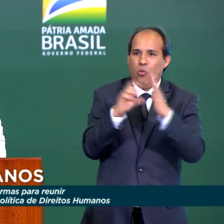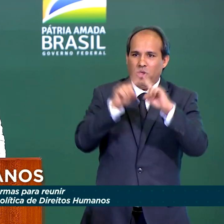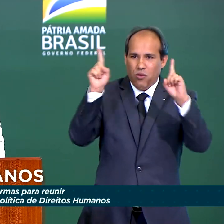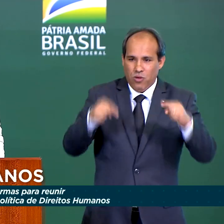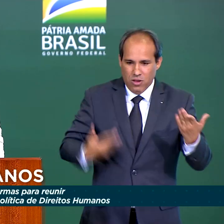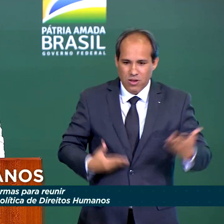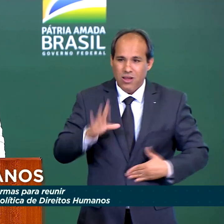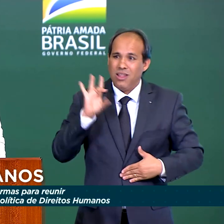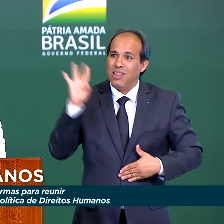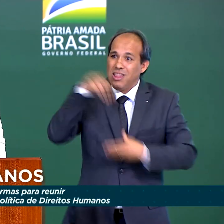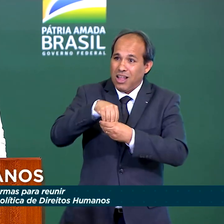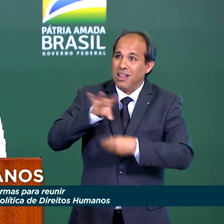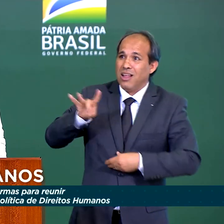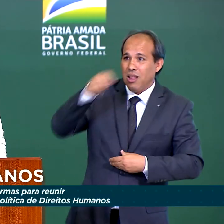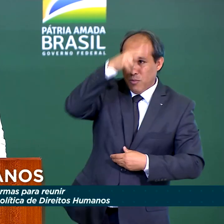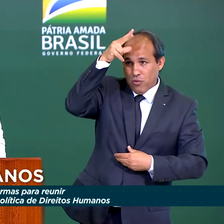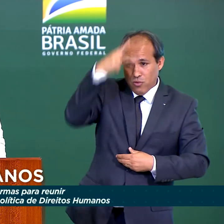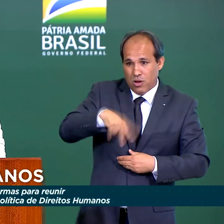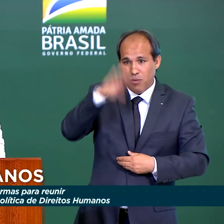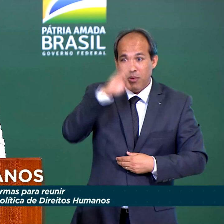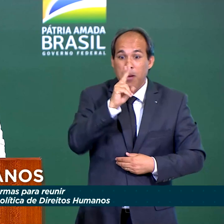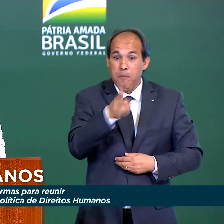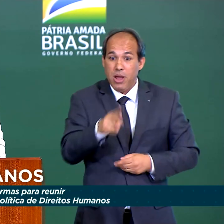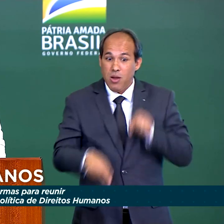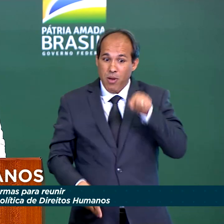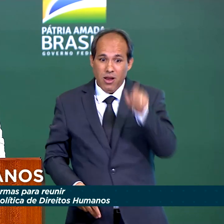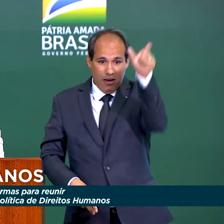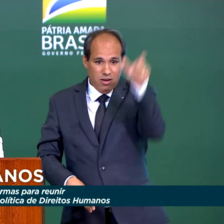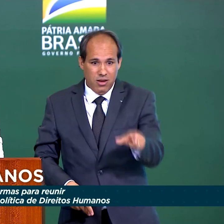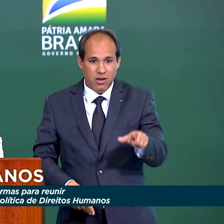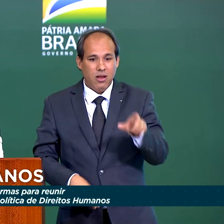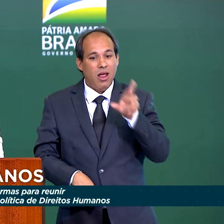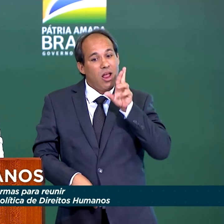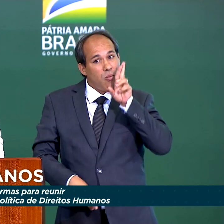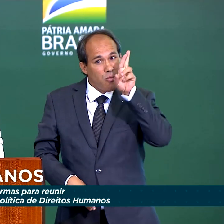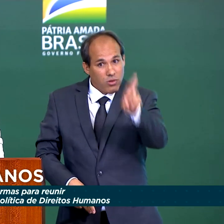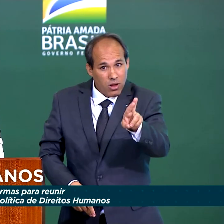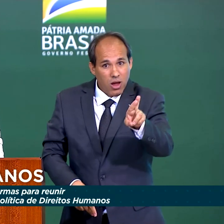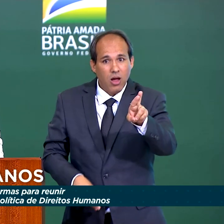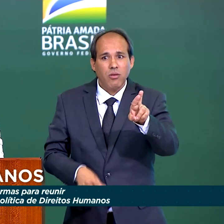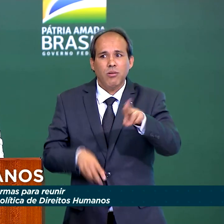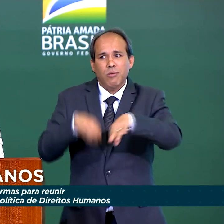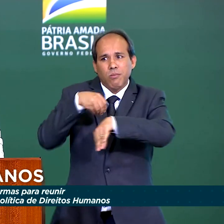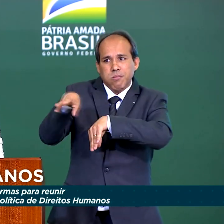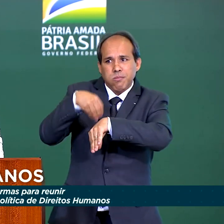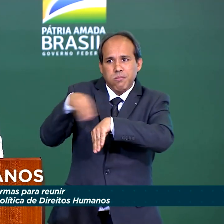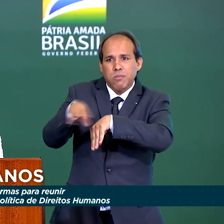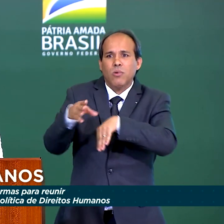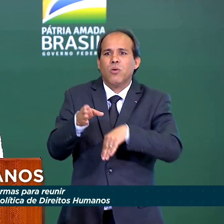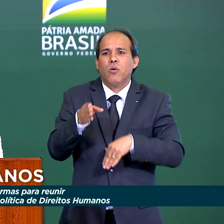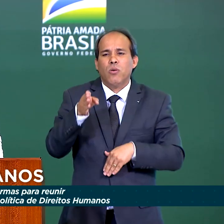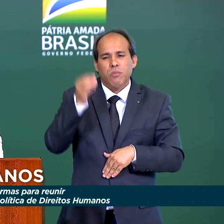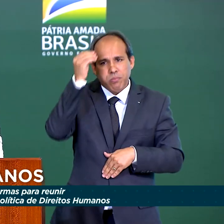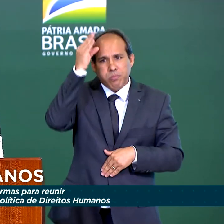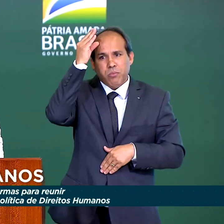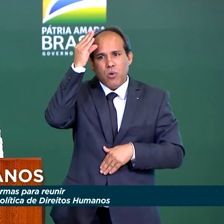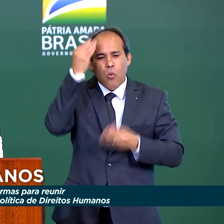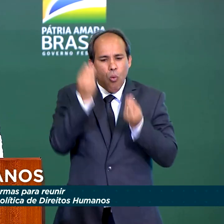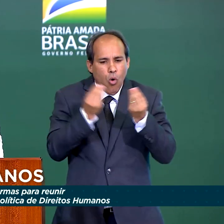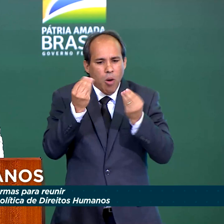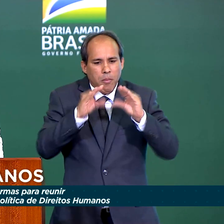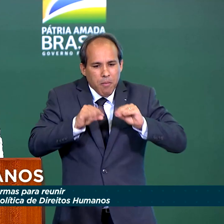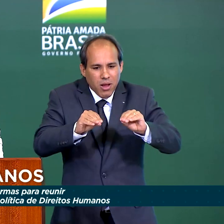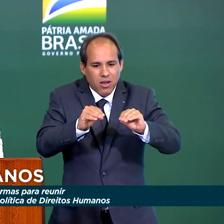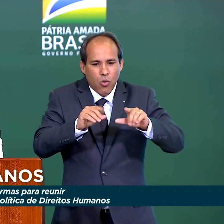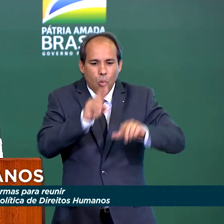E esse servidor terá a responsabilidade de dividir esse conhecimento operacional com os